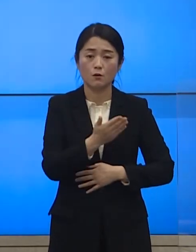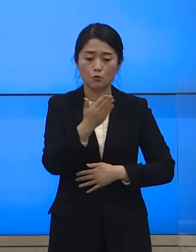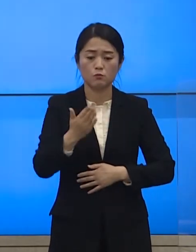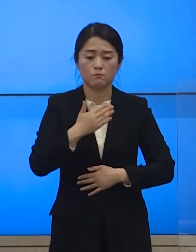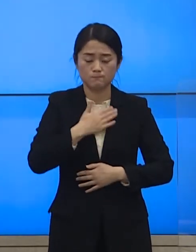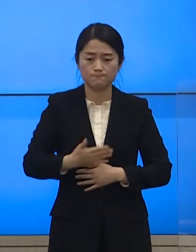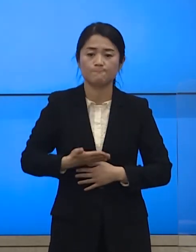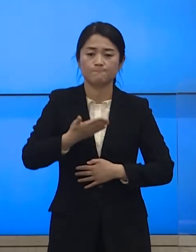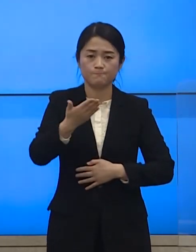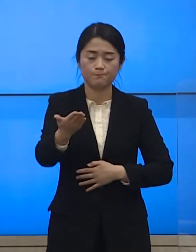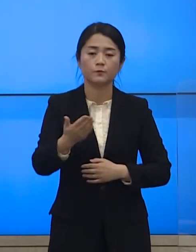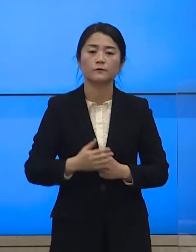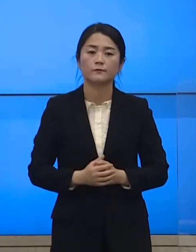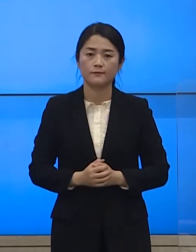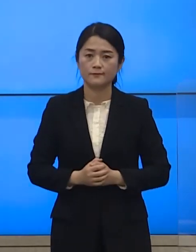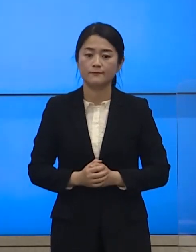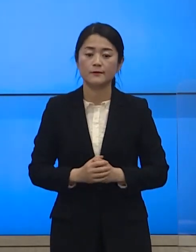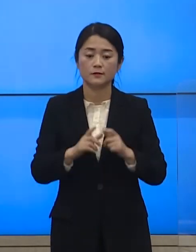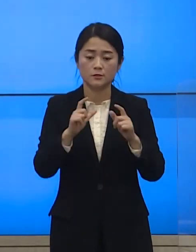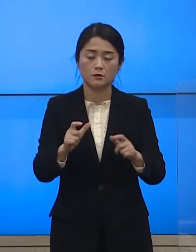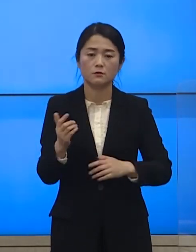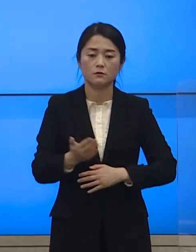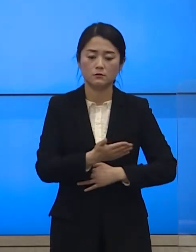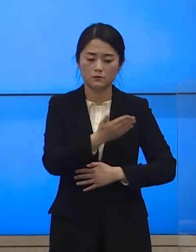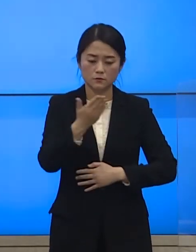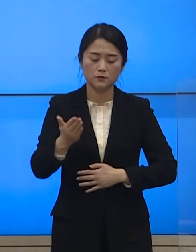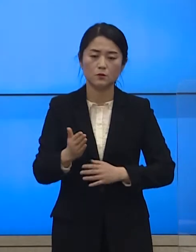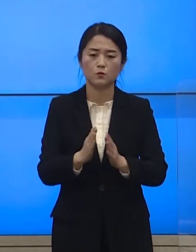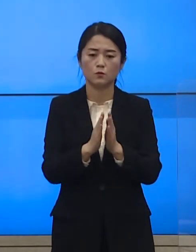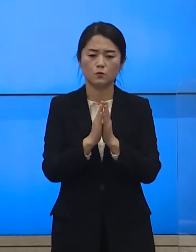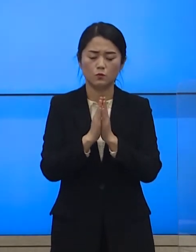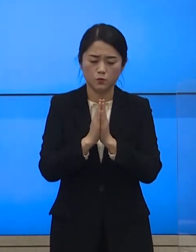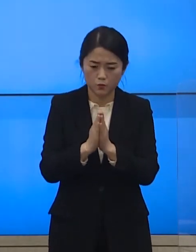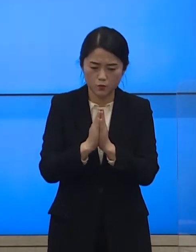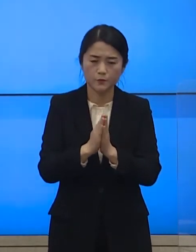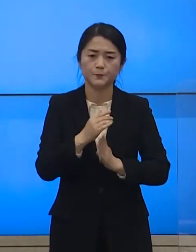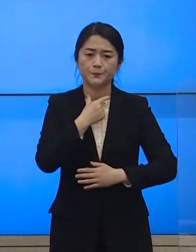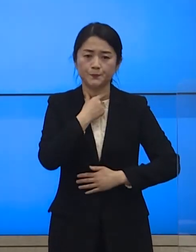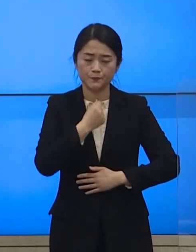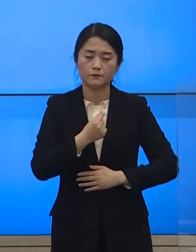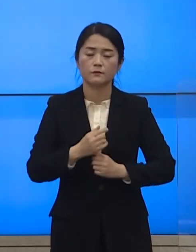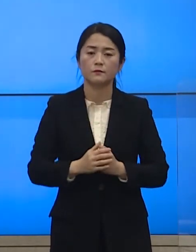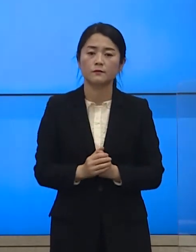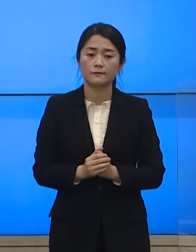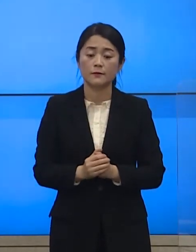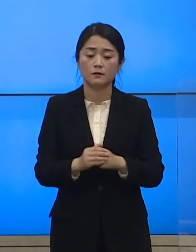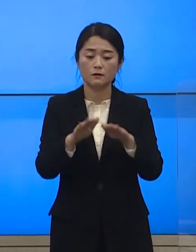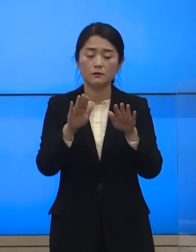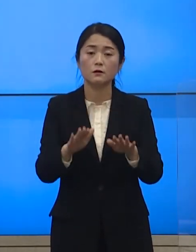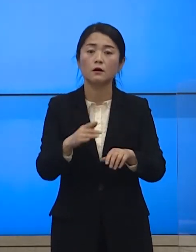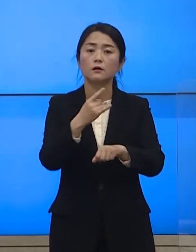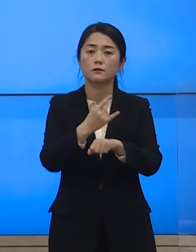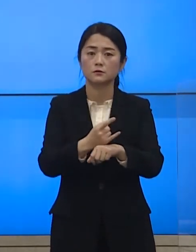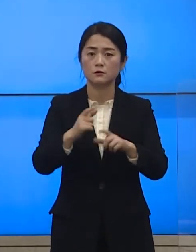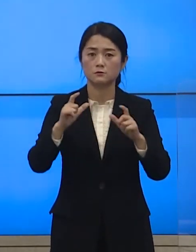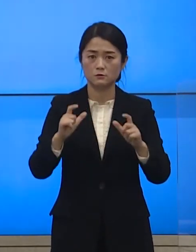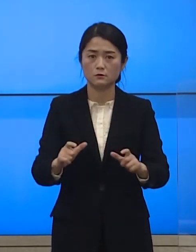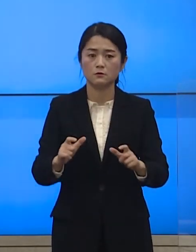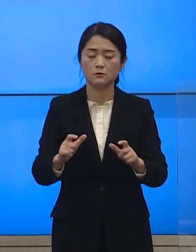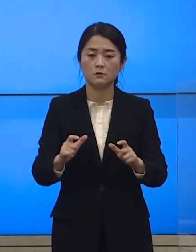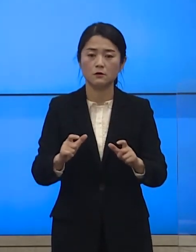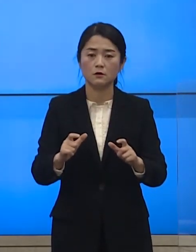알려드리겠습니다 국민 여러분께 간곡히 호소 드립니다 현재 의성군은